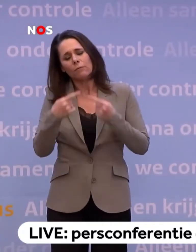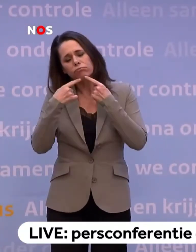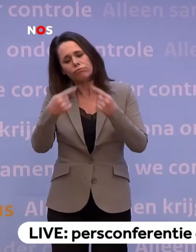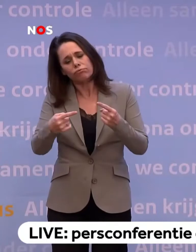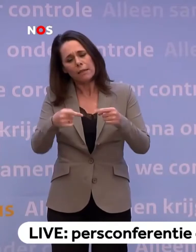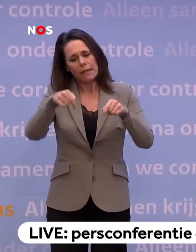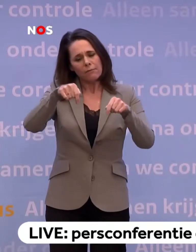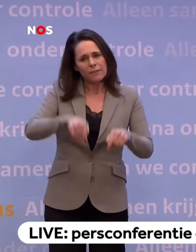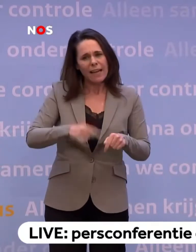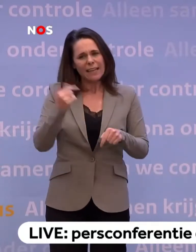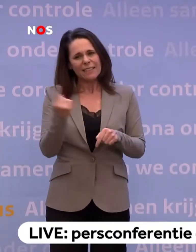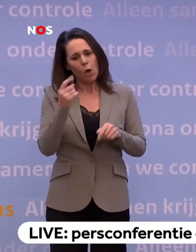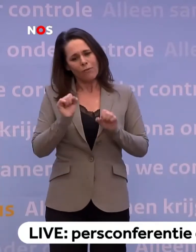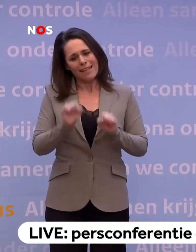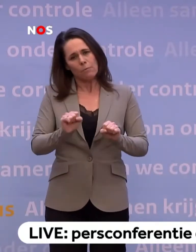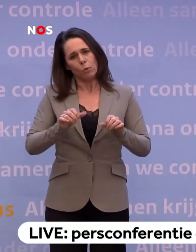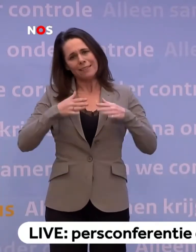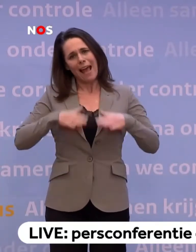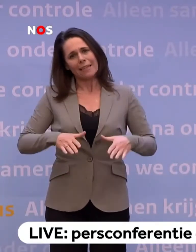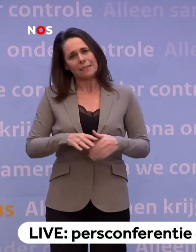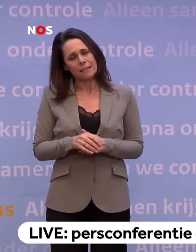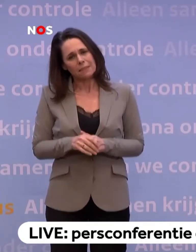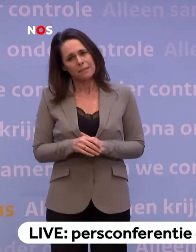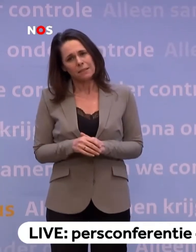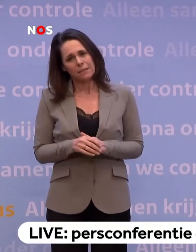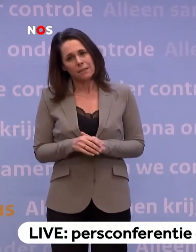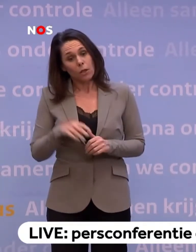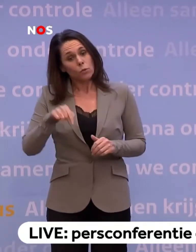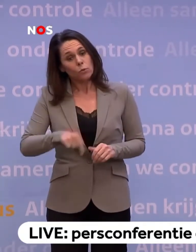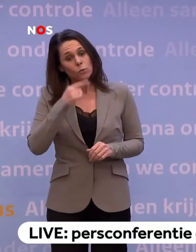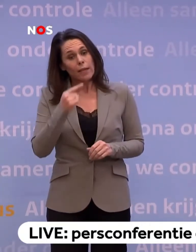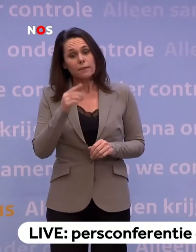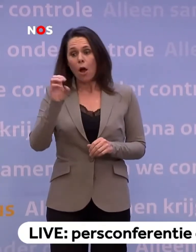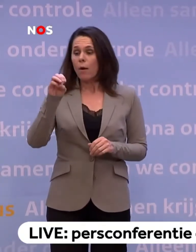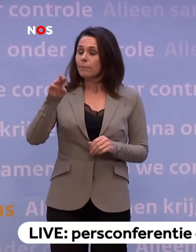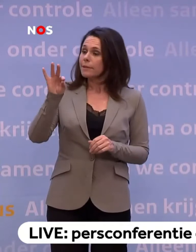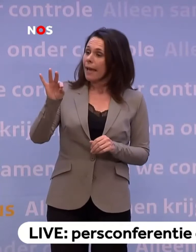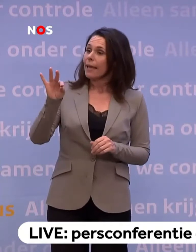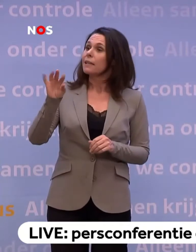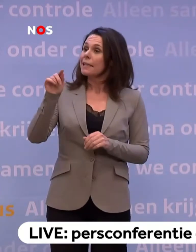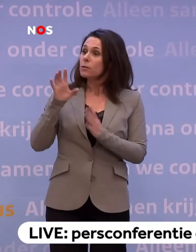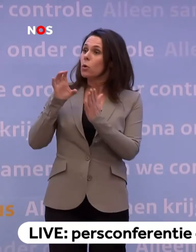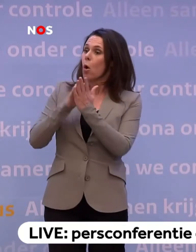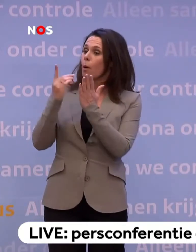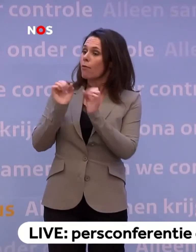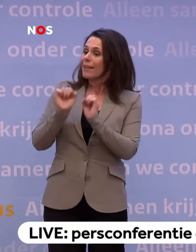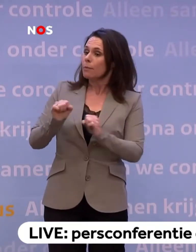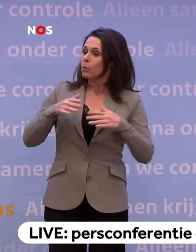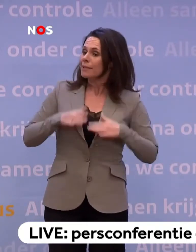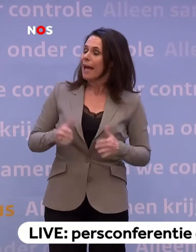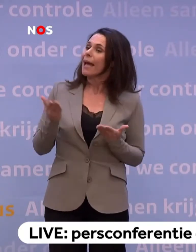er vandaag iets over de immuniteit gezegd zou worden. U zegt nu dat er in het OMT-advies wel iets staat... over verschillende